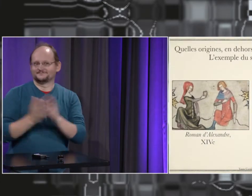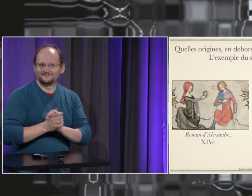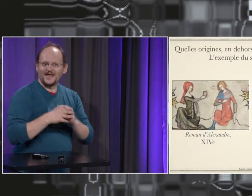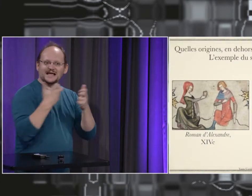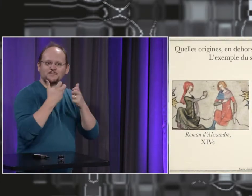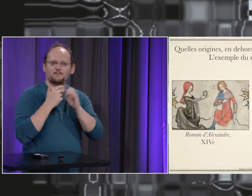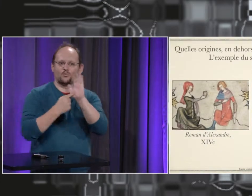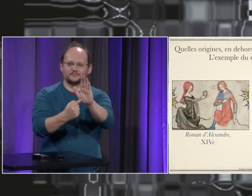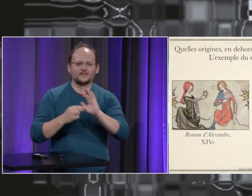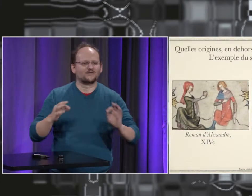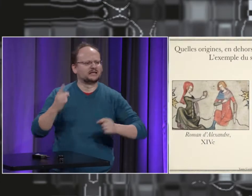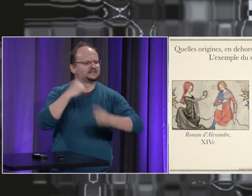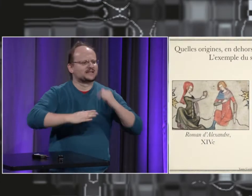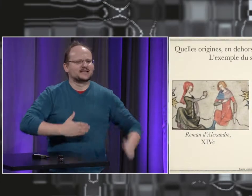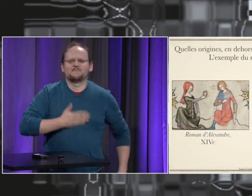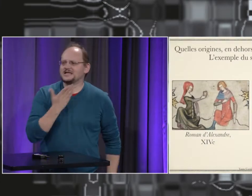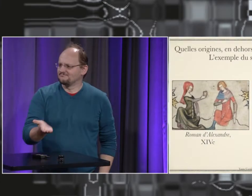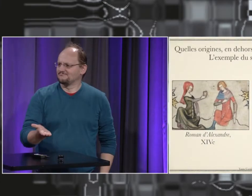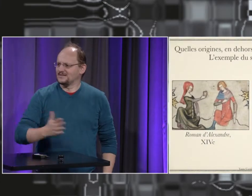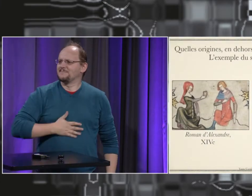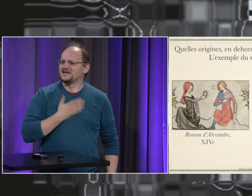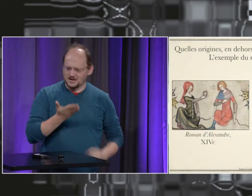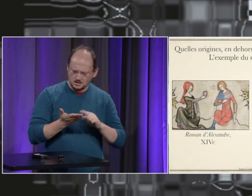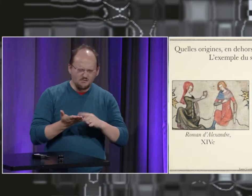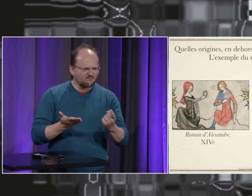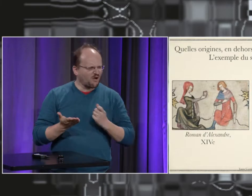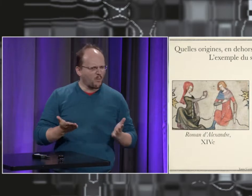Alors, un exemple. Le signe aimé.